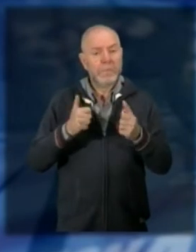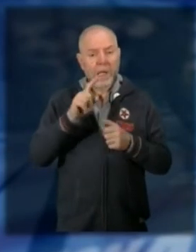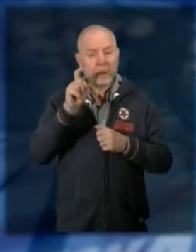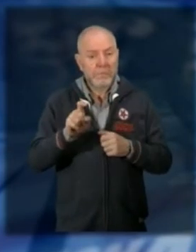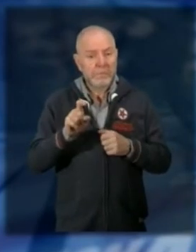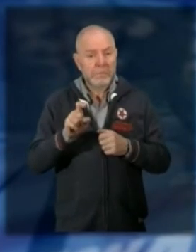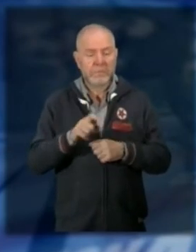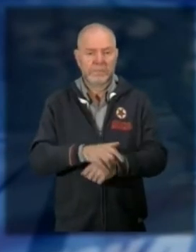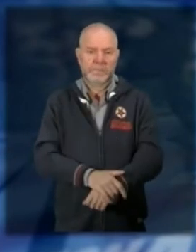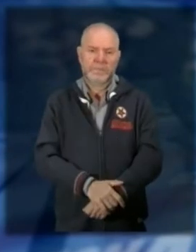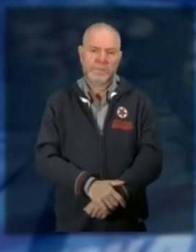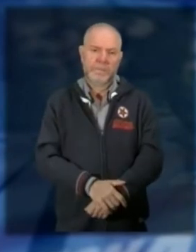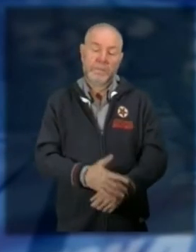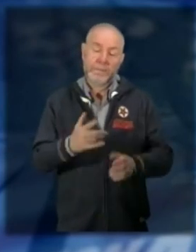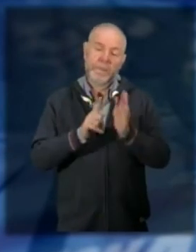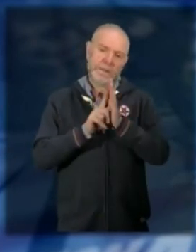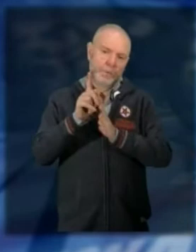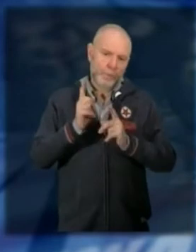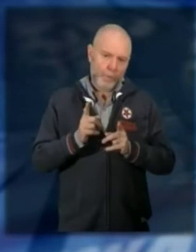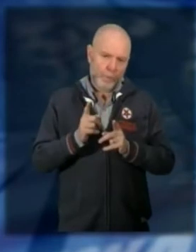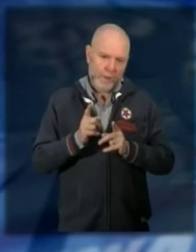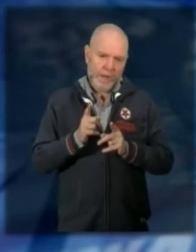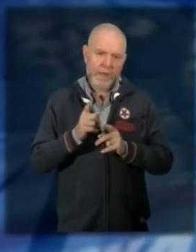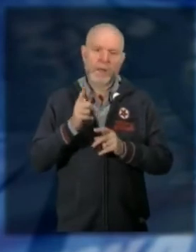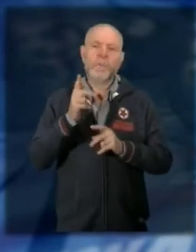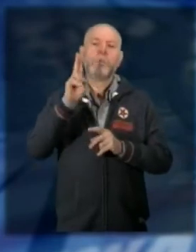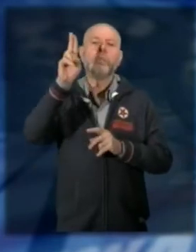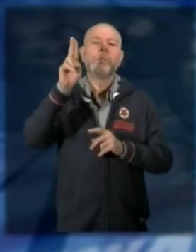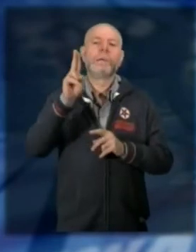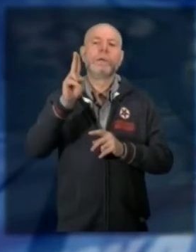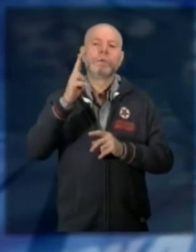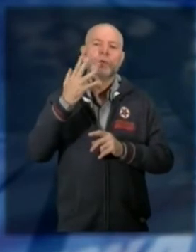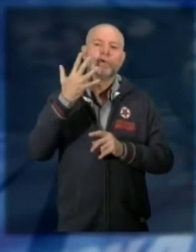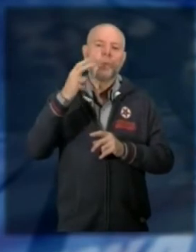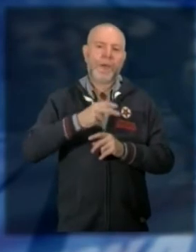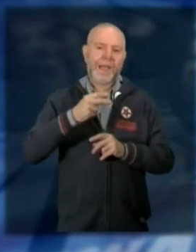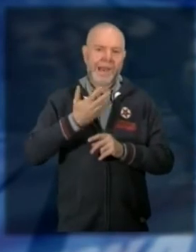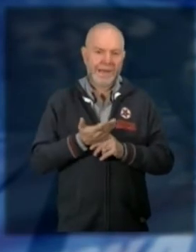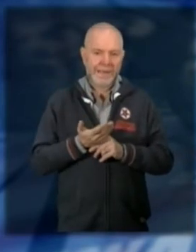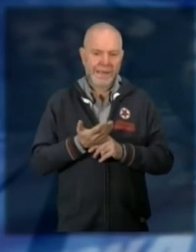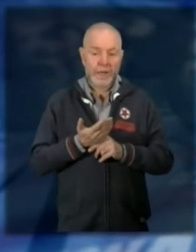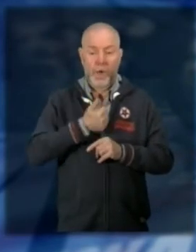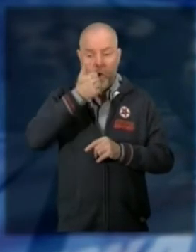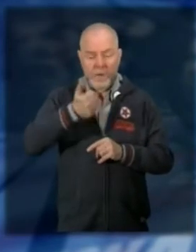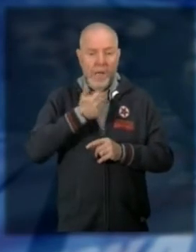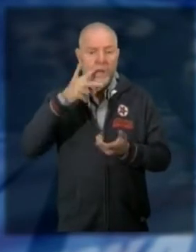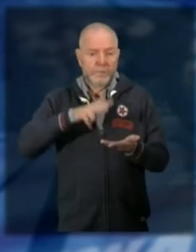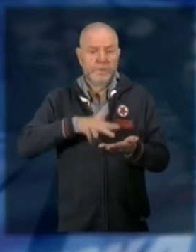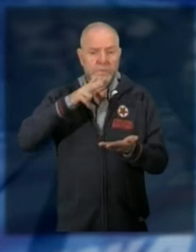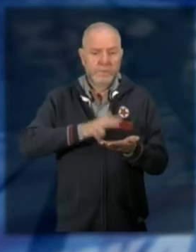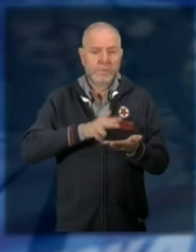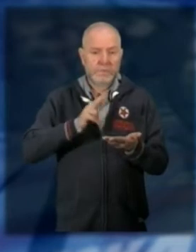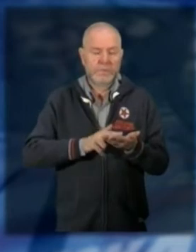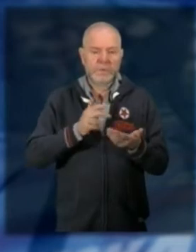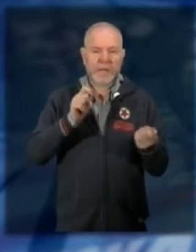la soluzione dicono in valle sarebbe un'autorizzazione almeno quinquennale senza trovarsi ogni anno con dei monitoraggi che